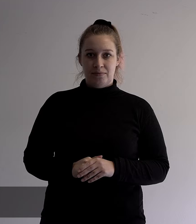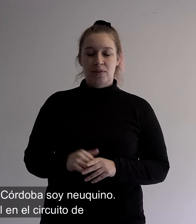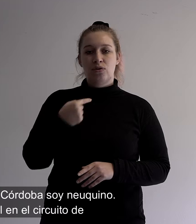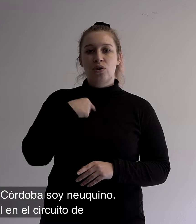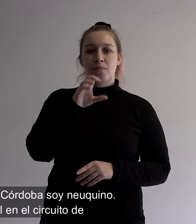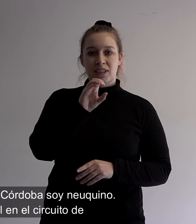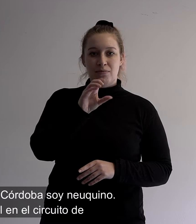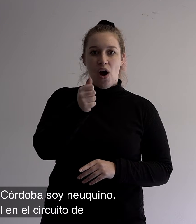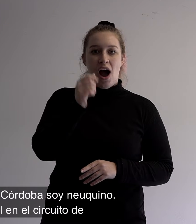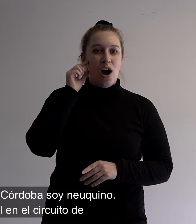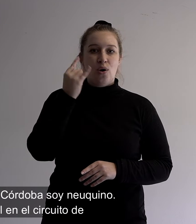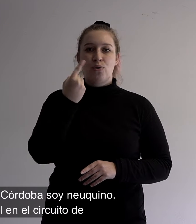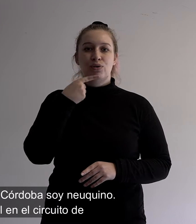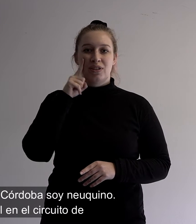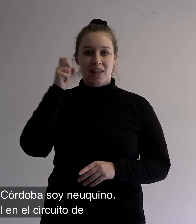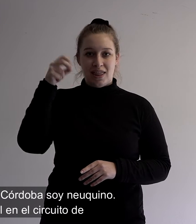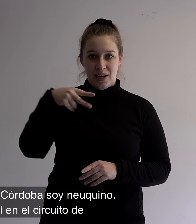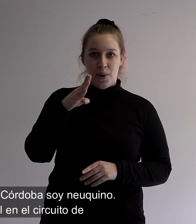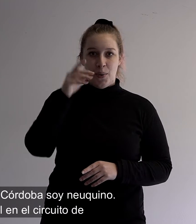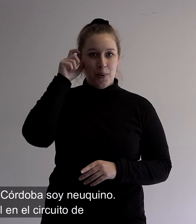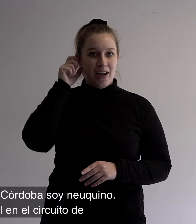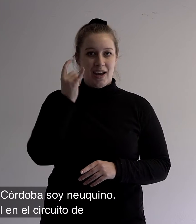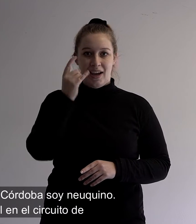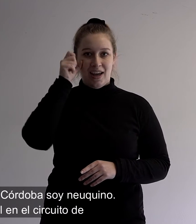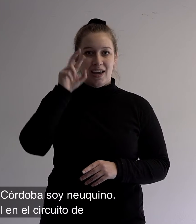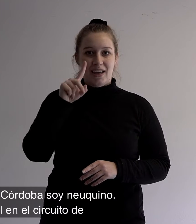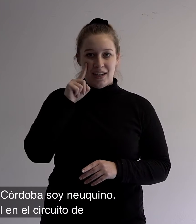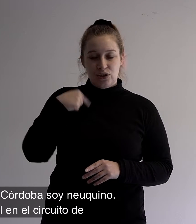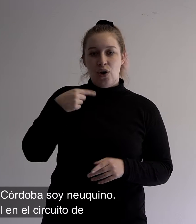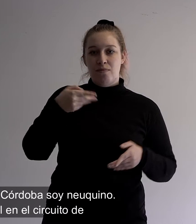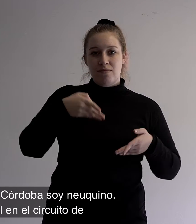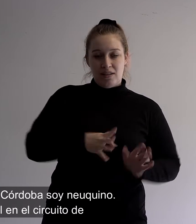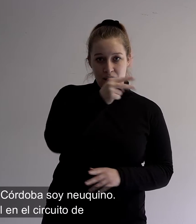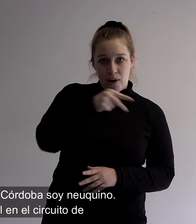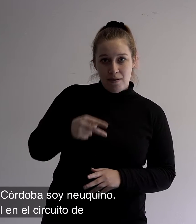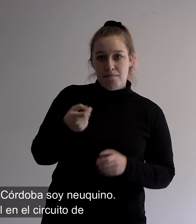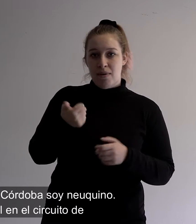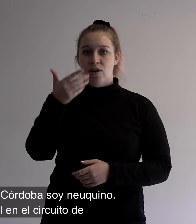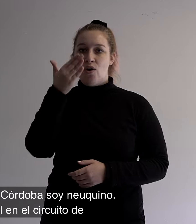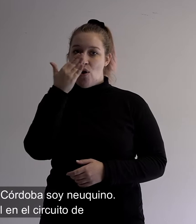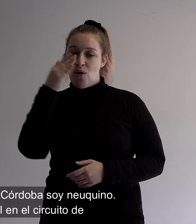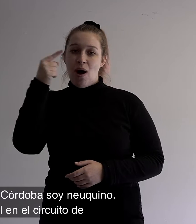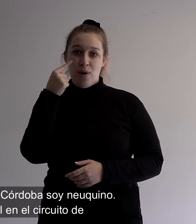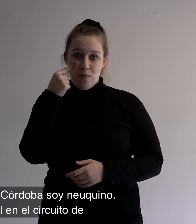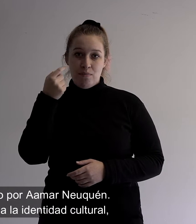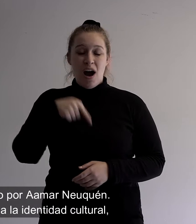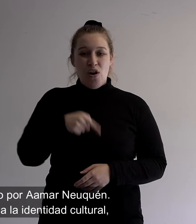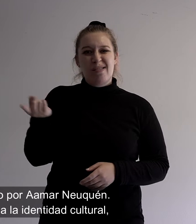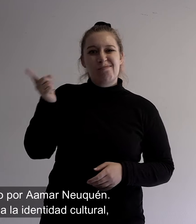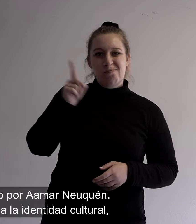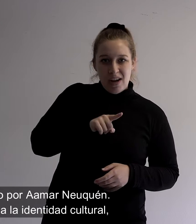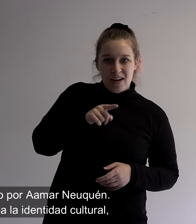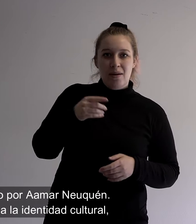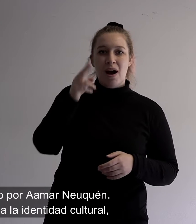Soy Agustín Beguerí, vestido en Córdoba, soy neuquino. Vine a realizar un mural en el circuito de